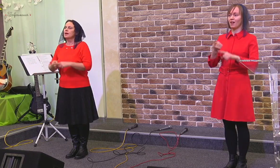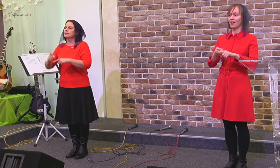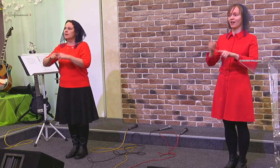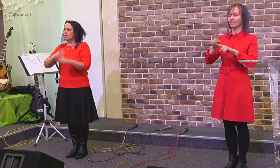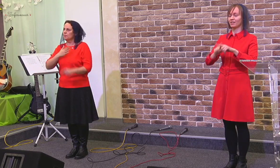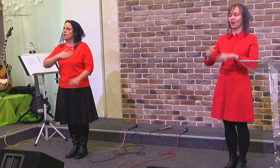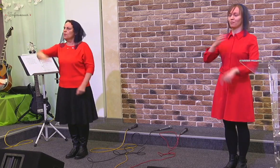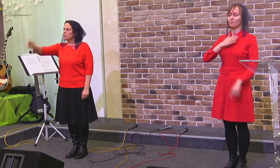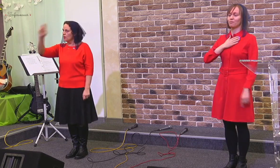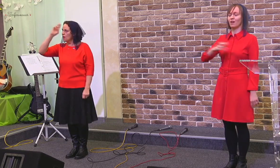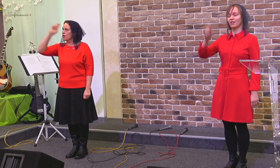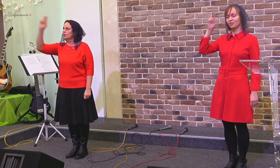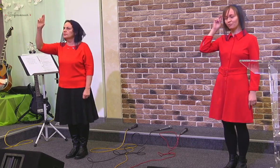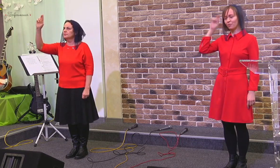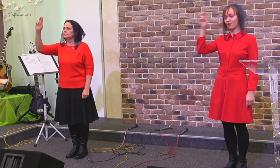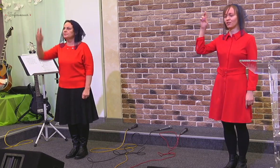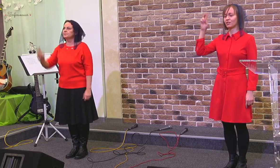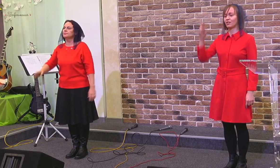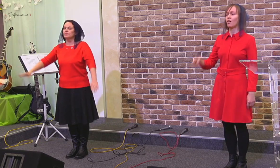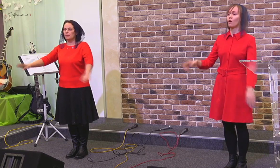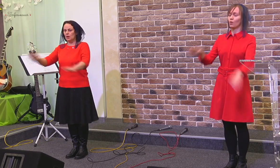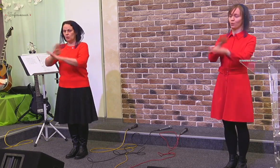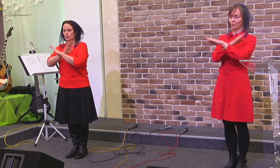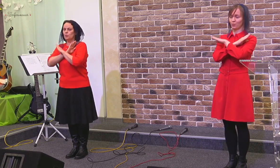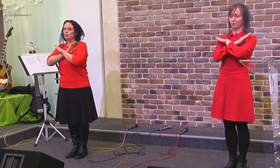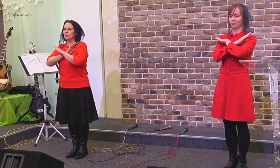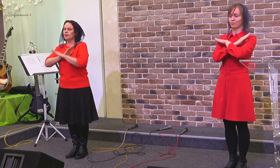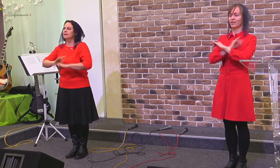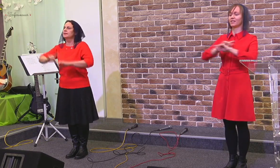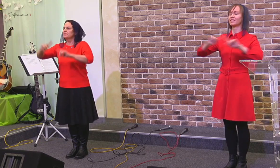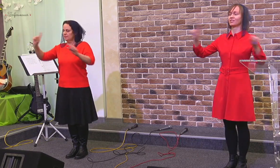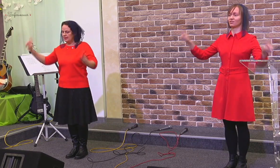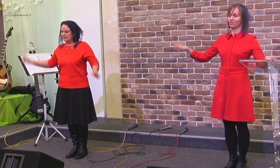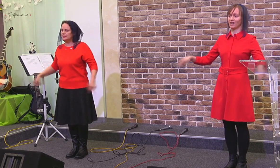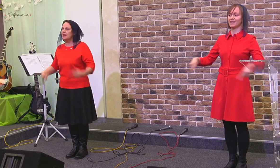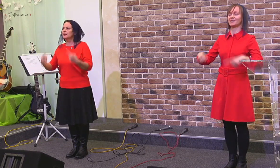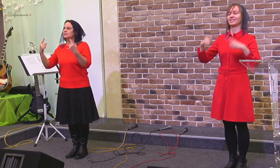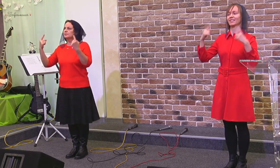мой Бог, умер и воскрес